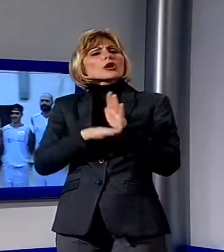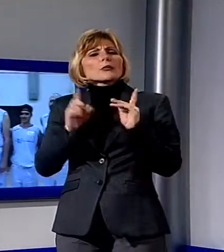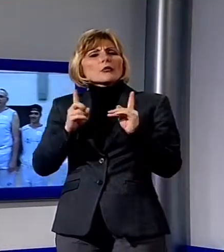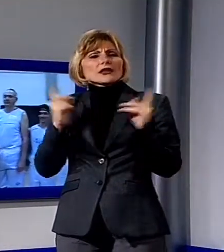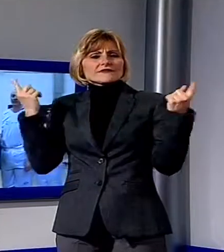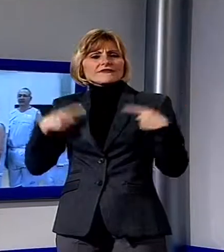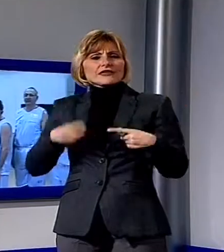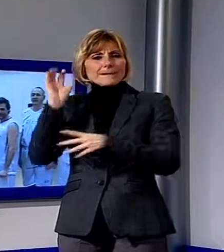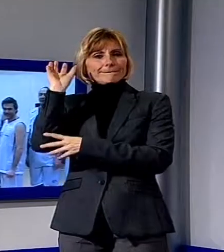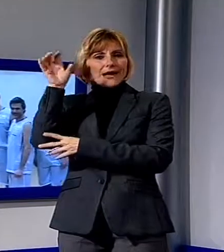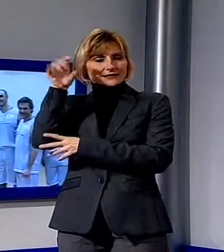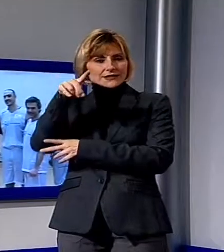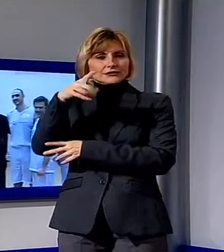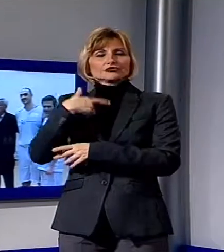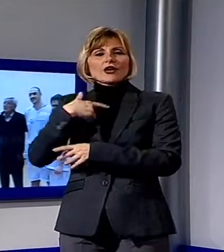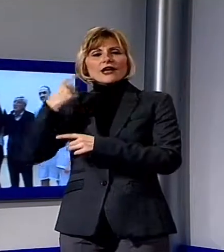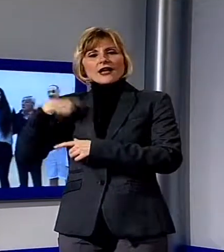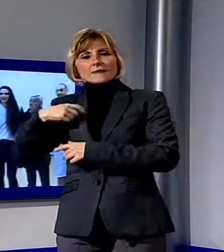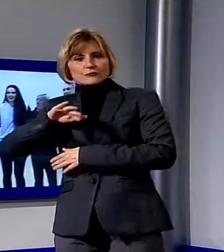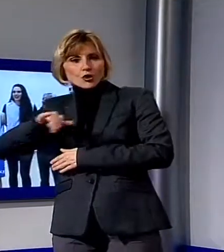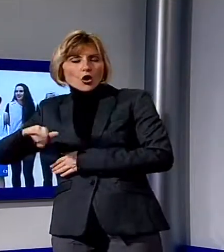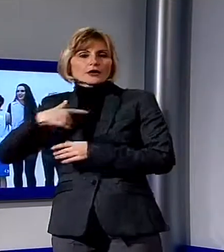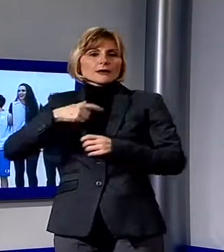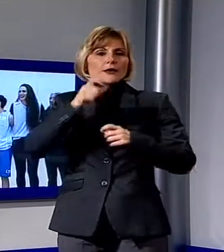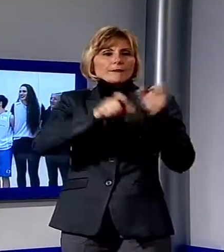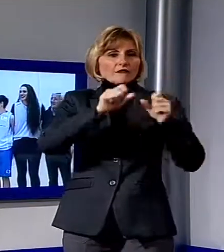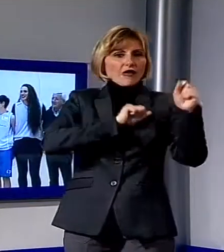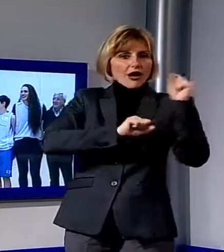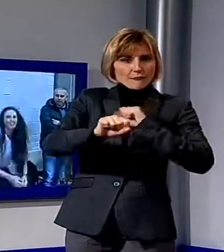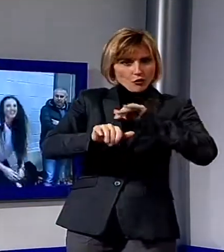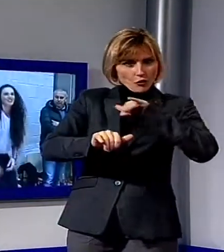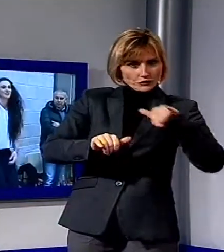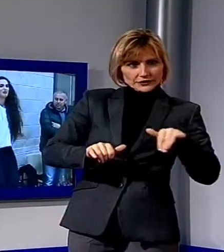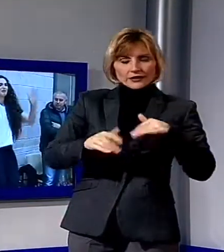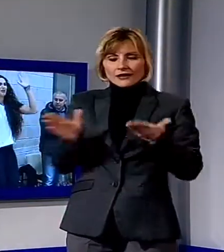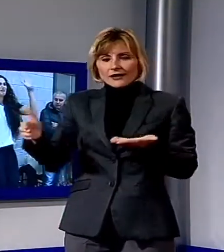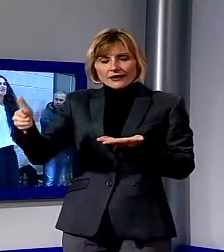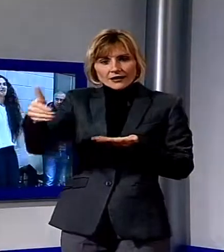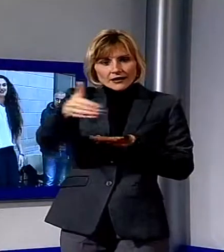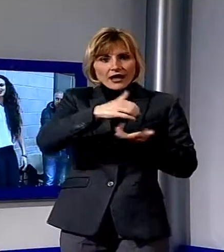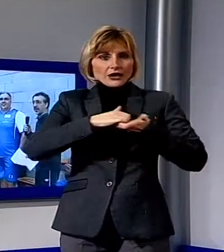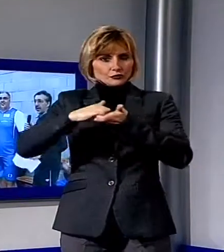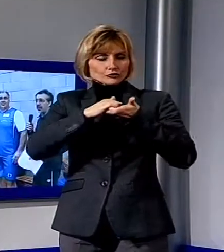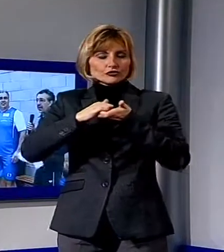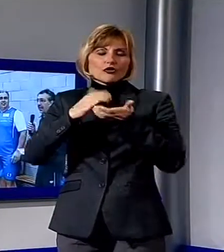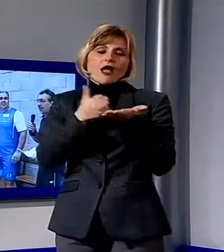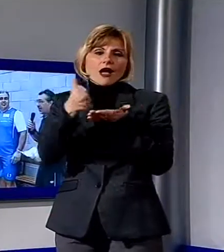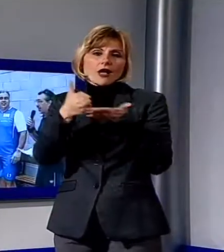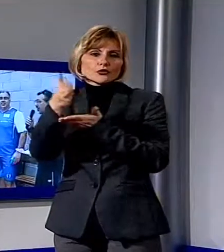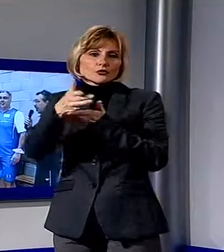e personaggi dello spettacolo dall'altra, per raccogliere fondi a favore dell'associazione che da anni opera per aiutare le comunità più svantaggiate.